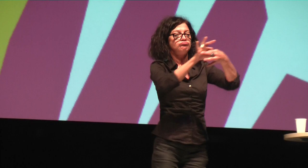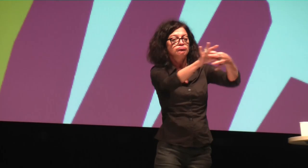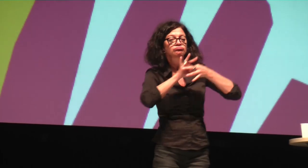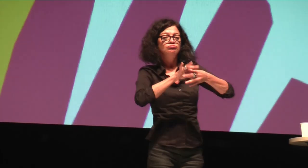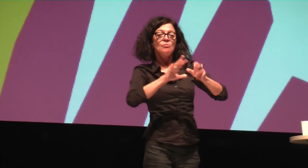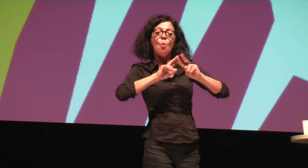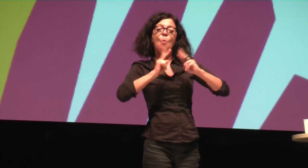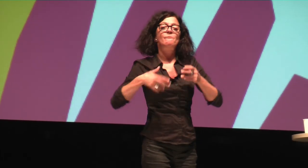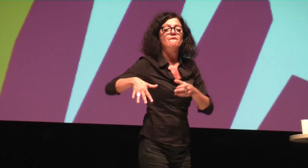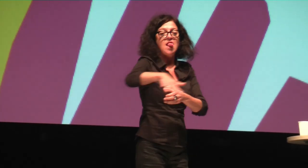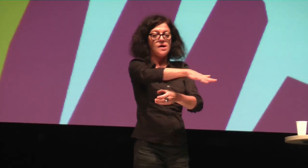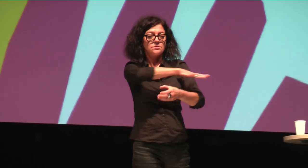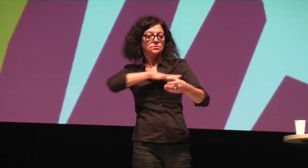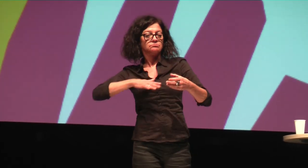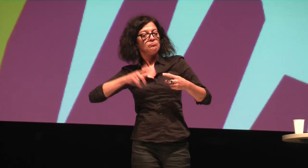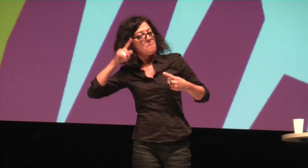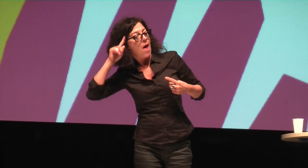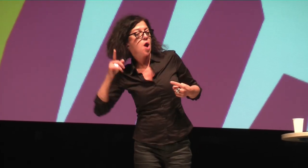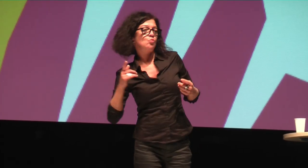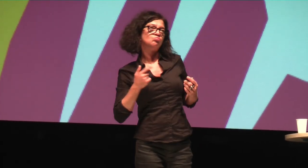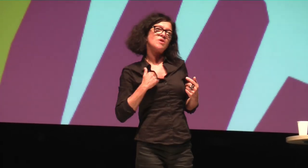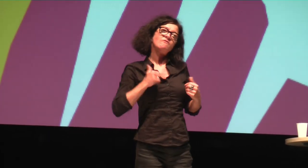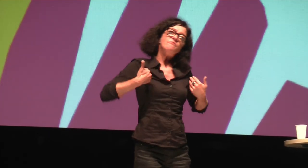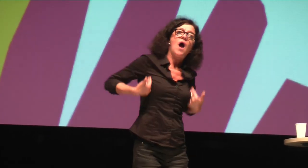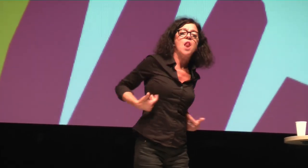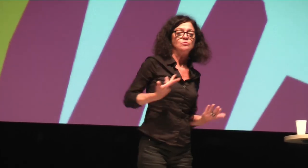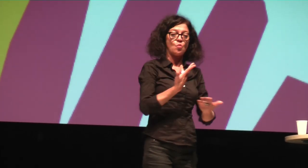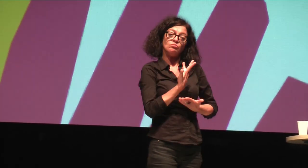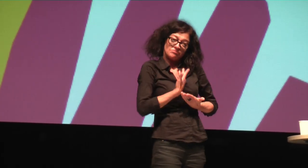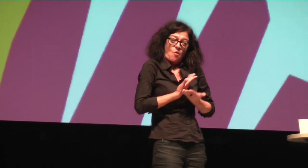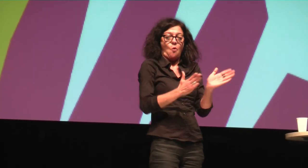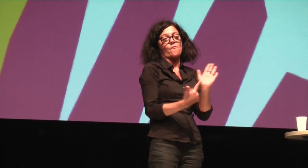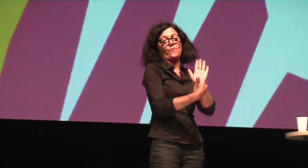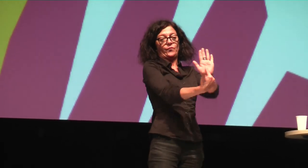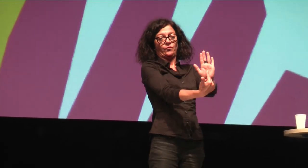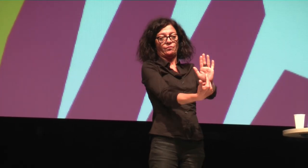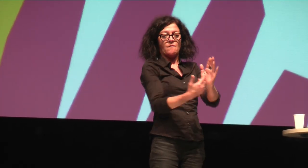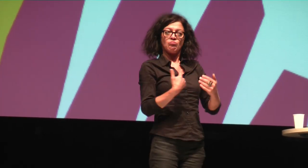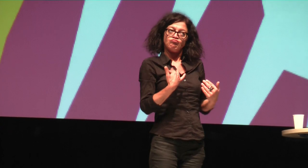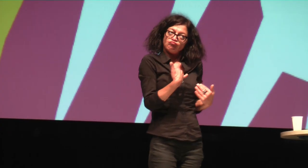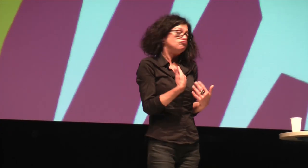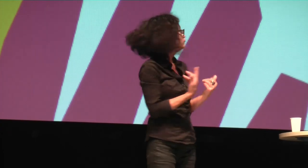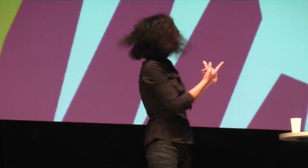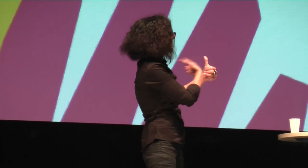Es geht darum, wie ich mit den Menschen umgehe, welche Beziehungen ich aufbaue, welche Meinung habe ich zu meiner Umwelt, zu der Welt.